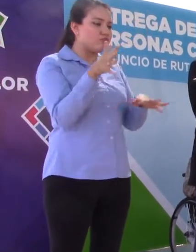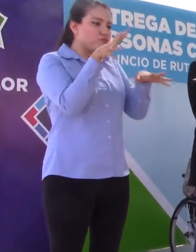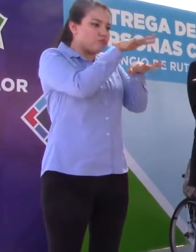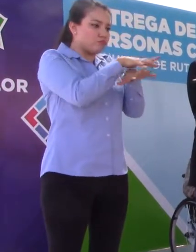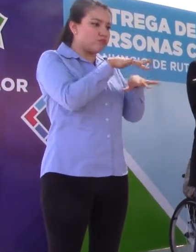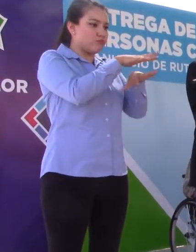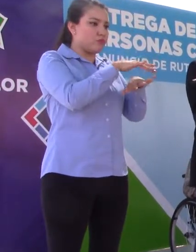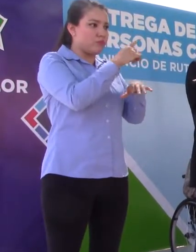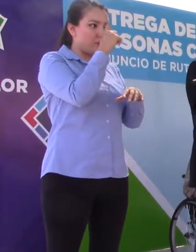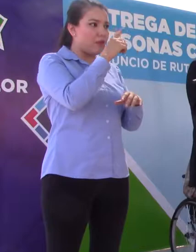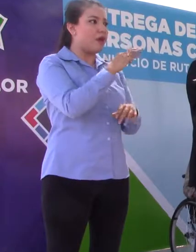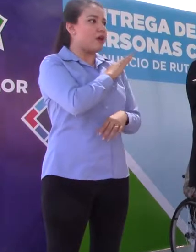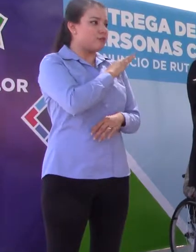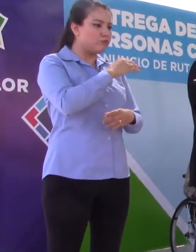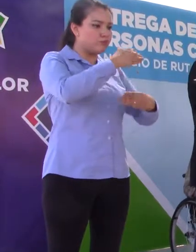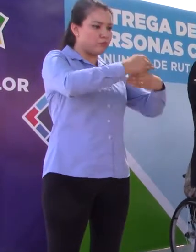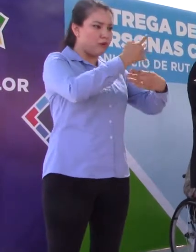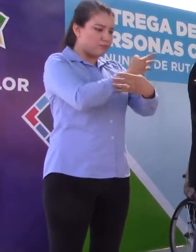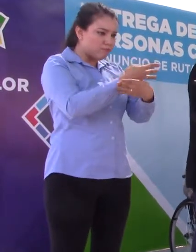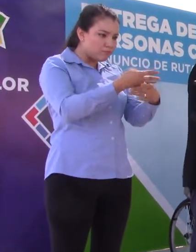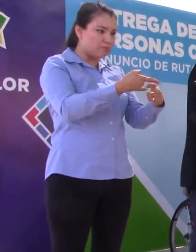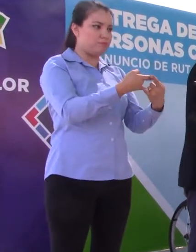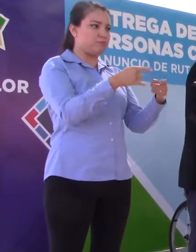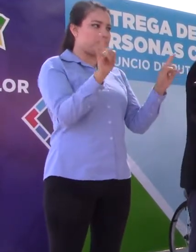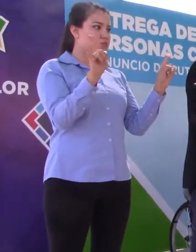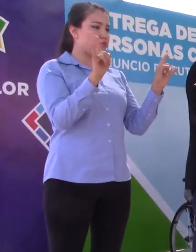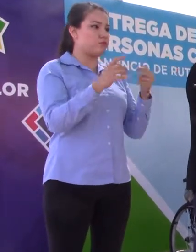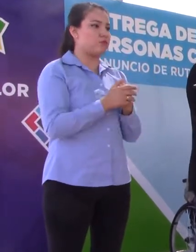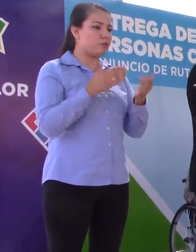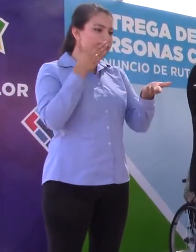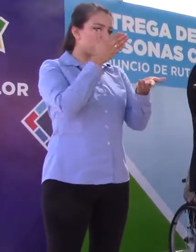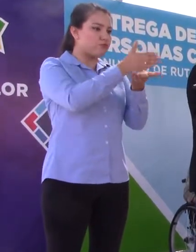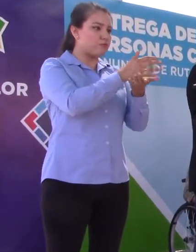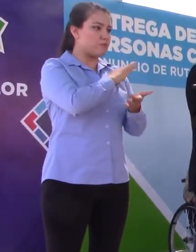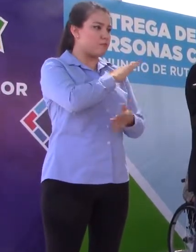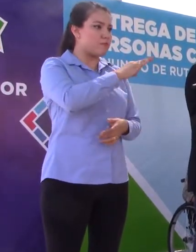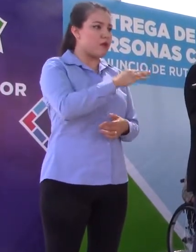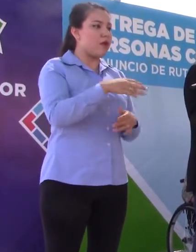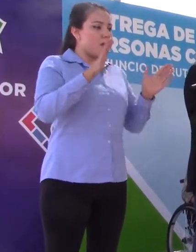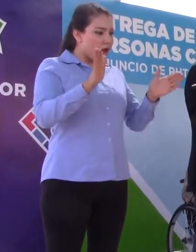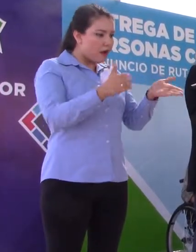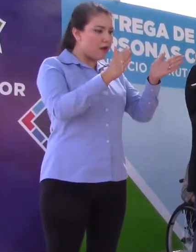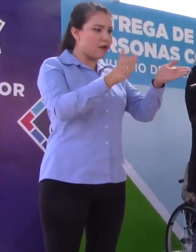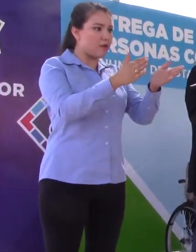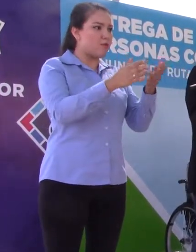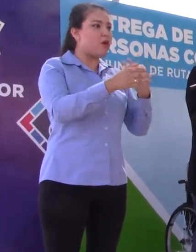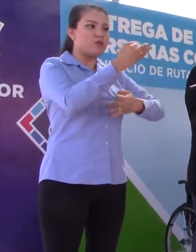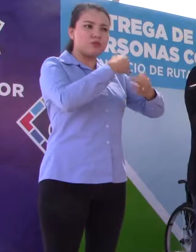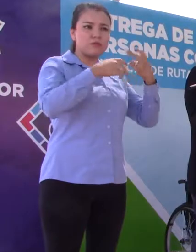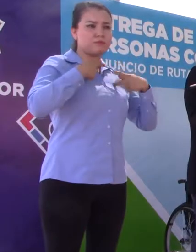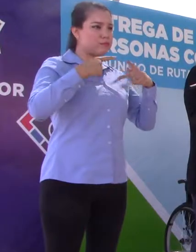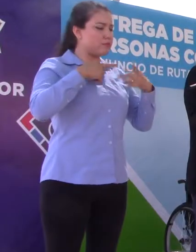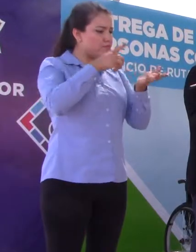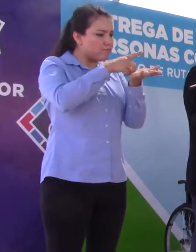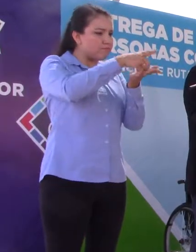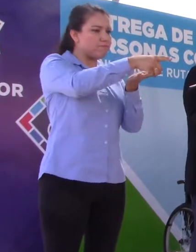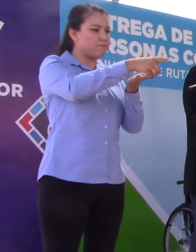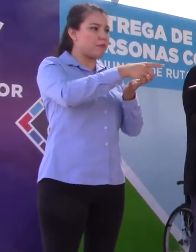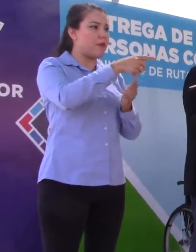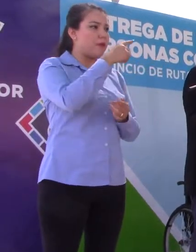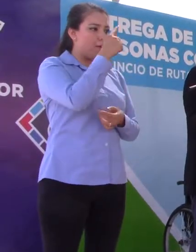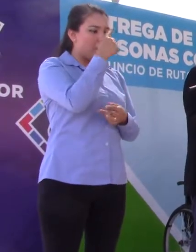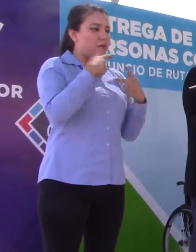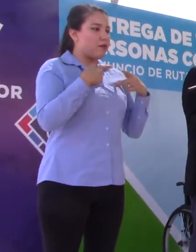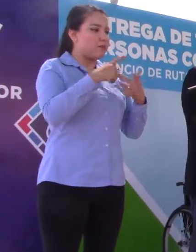accesibilidad y de garantía e impulso de los derechos de las personas con